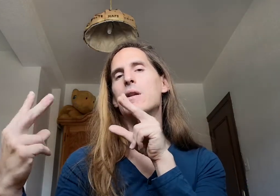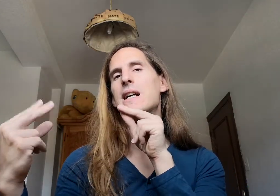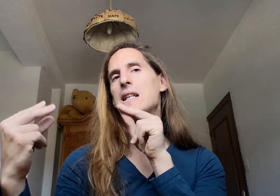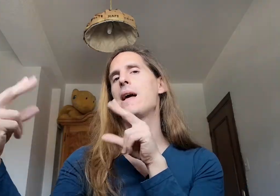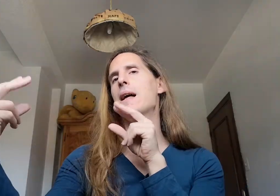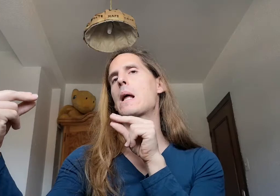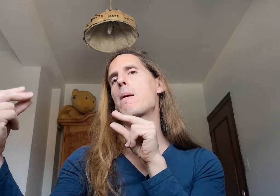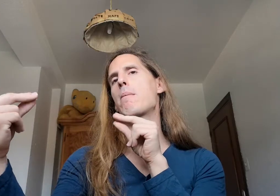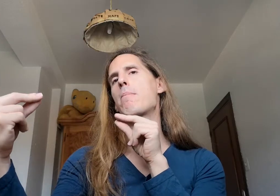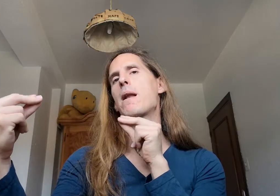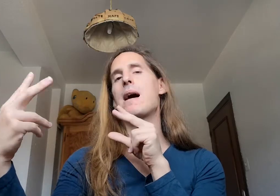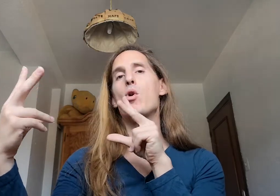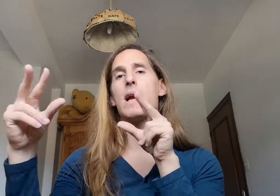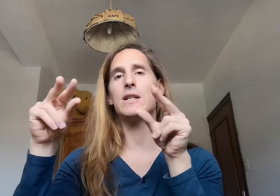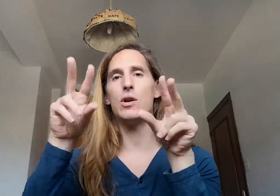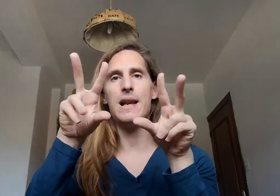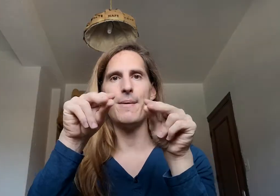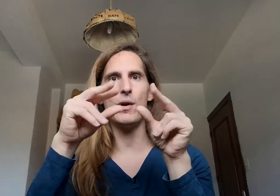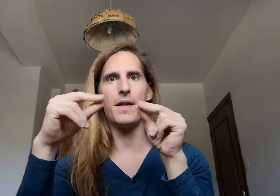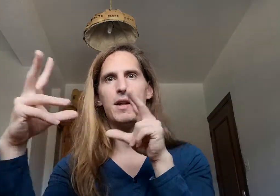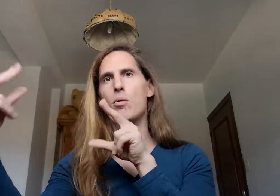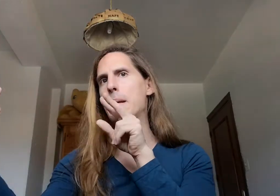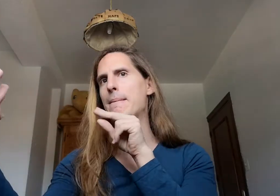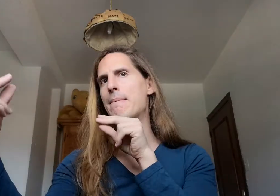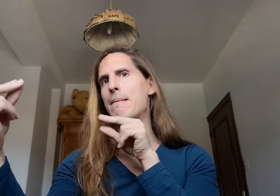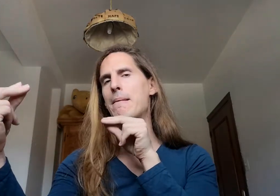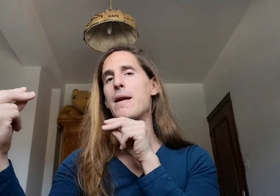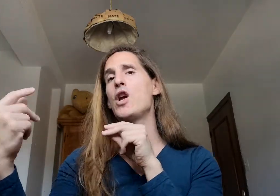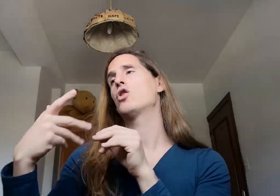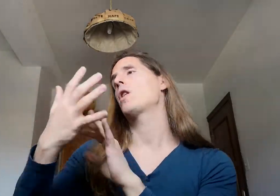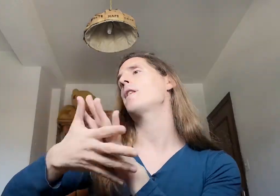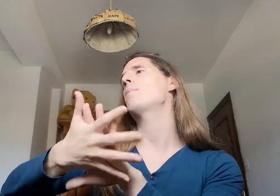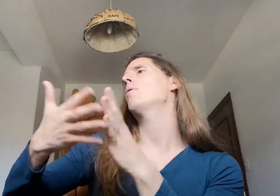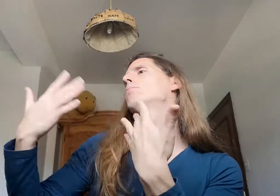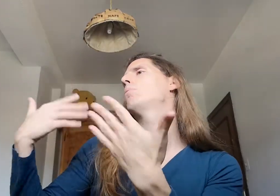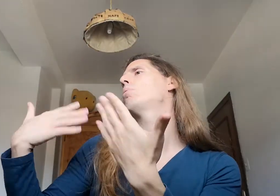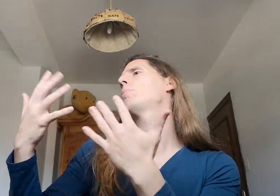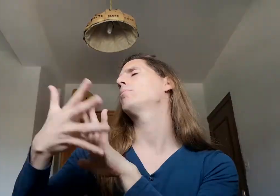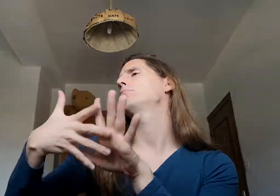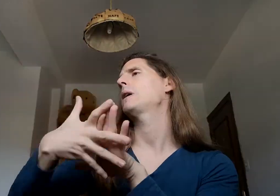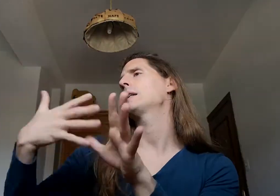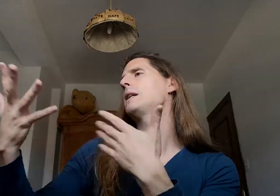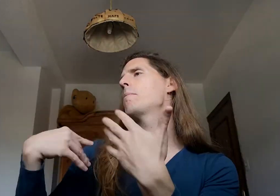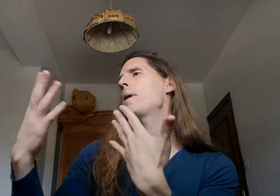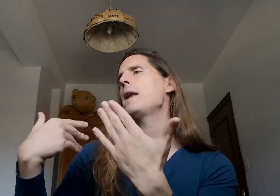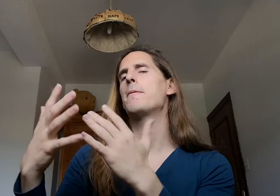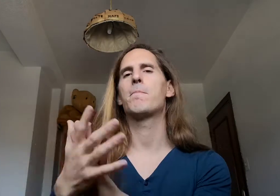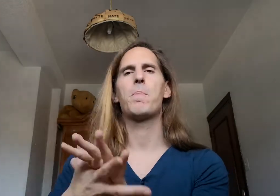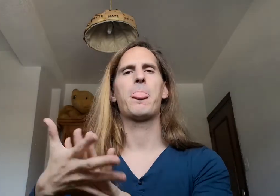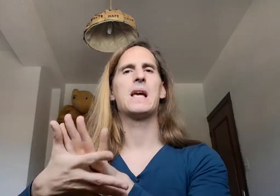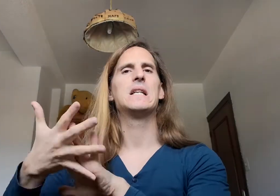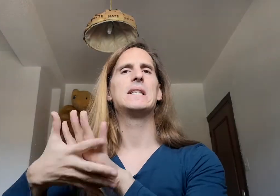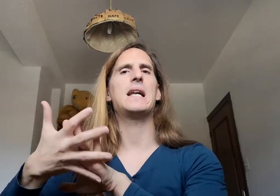está la boca eso en la boca haciendo plan la verdad verdad nos hacemos un poco así vale charlar